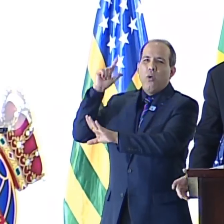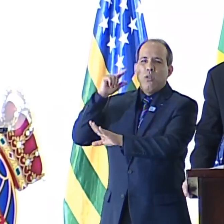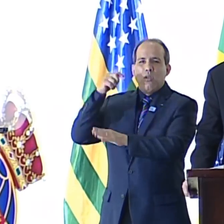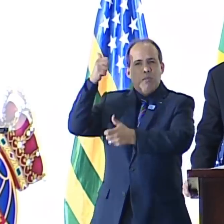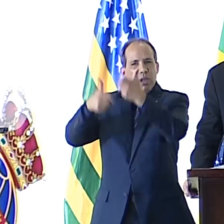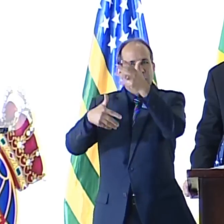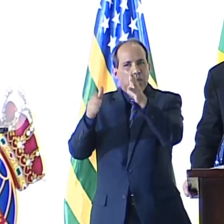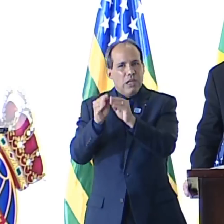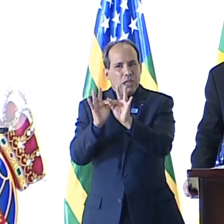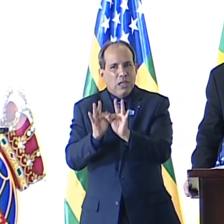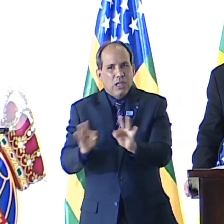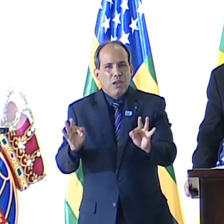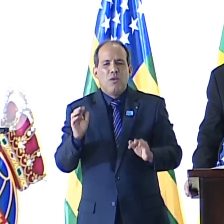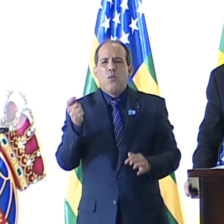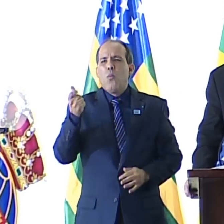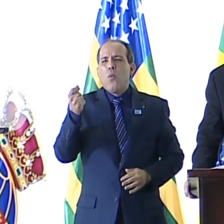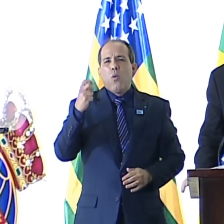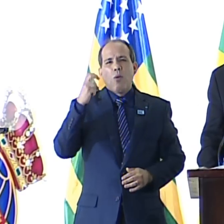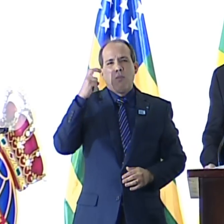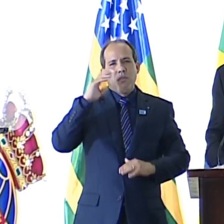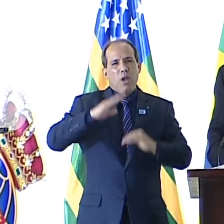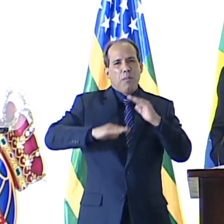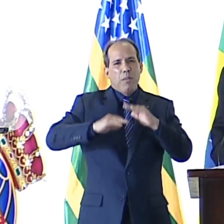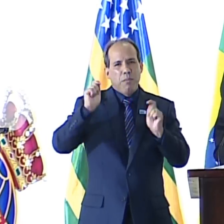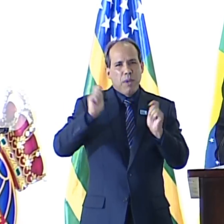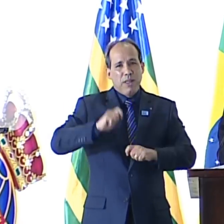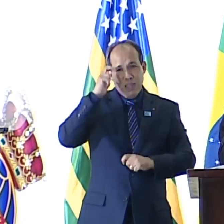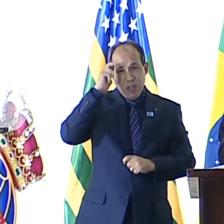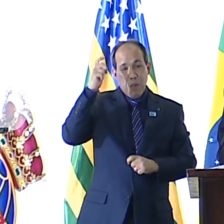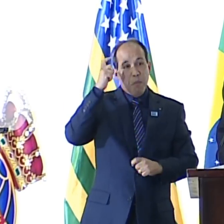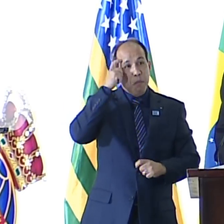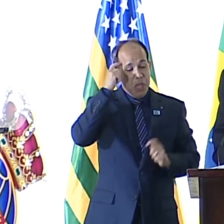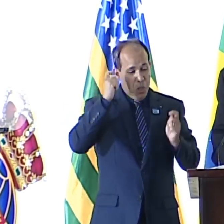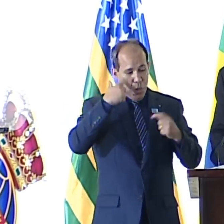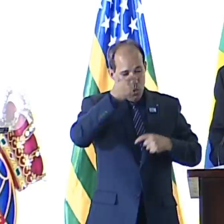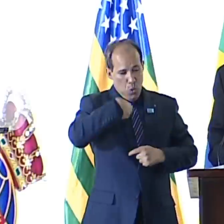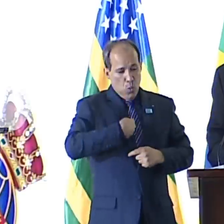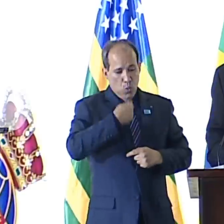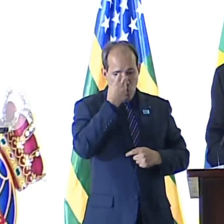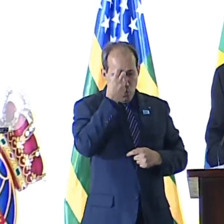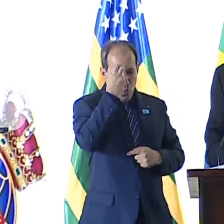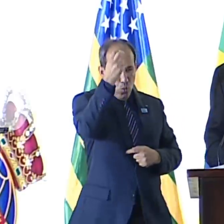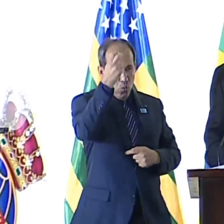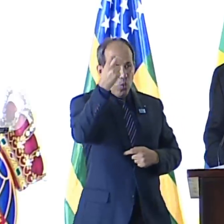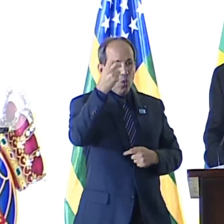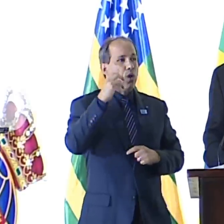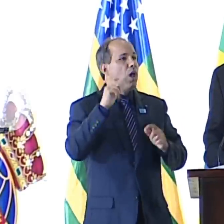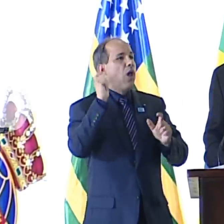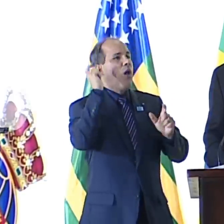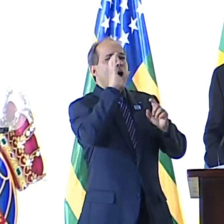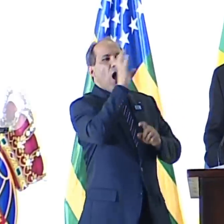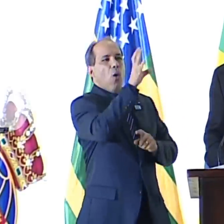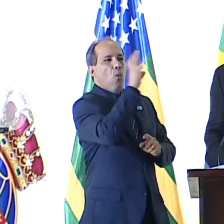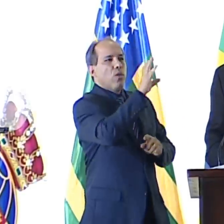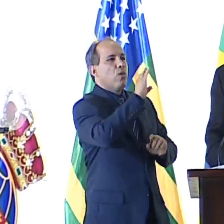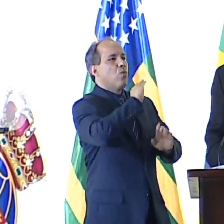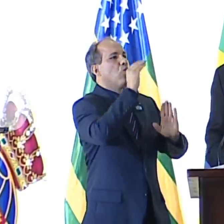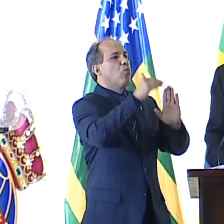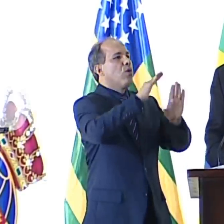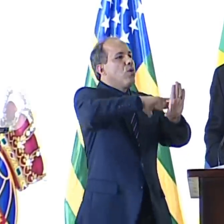Pessoas com baixa capacidade intelectual descobriram que podem parecer inteligentes, chamando de ideológico tudo aquilo que não compreendem.